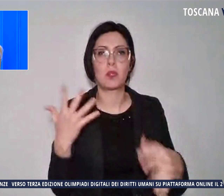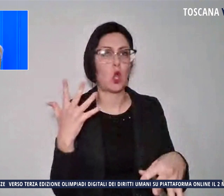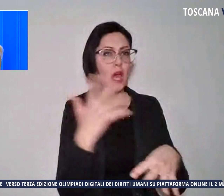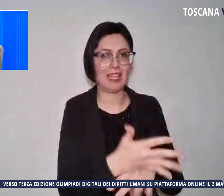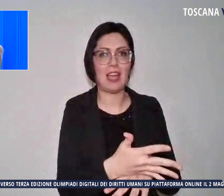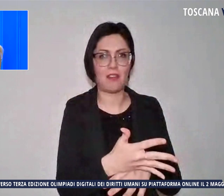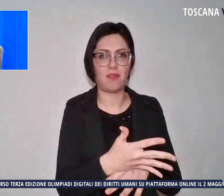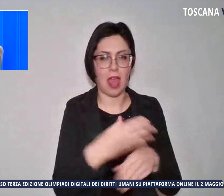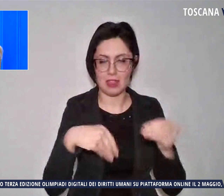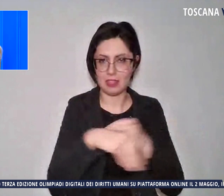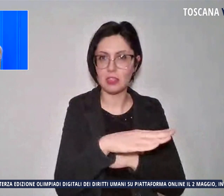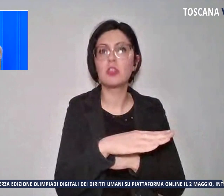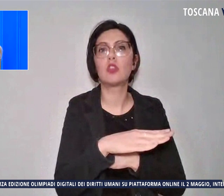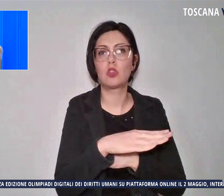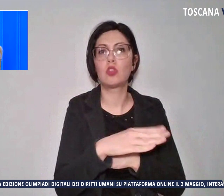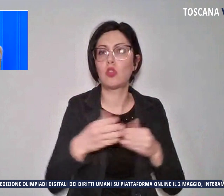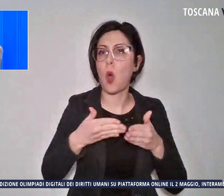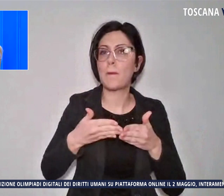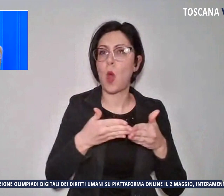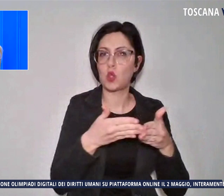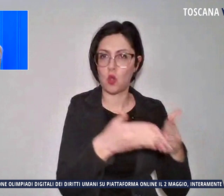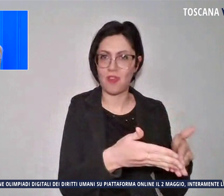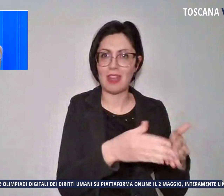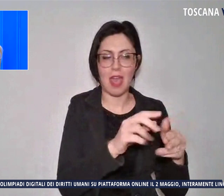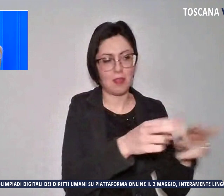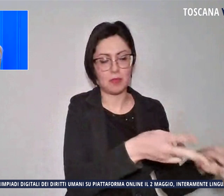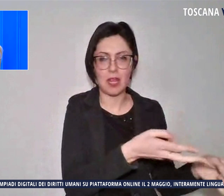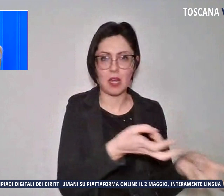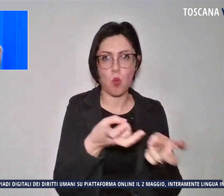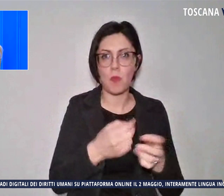di una motovedetta per il recupero.